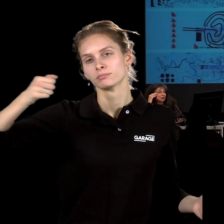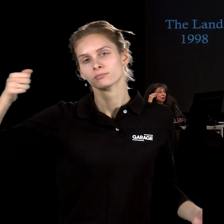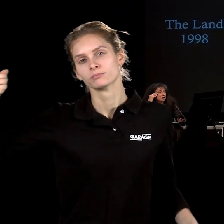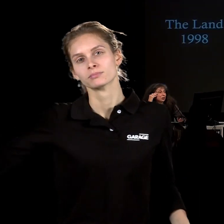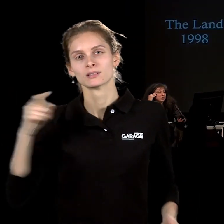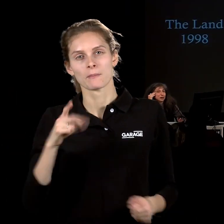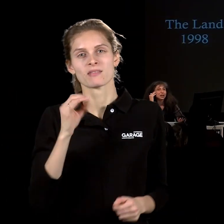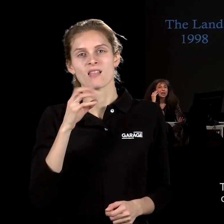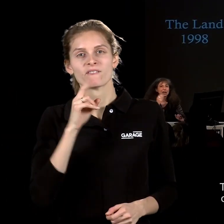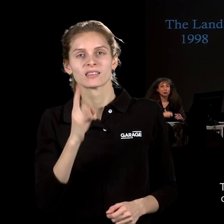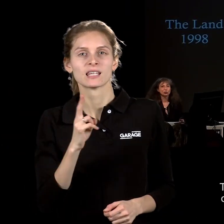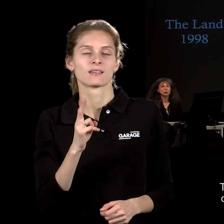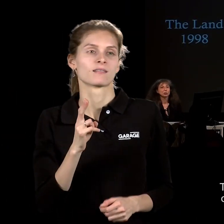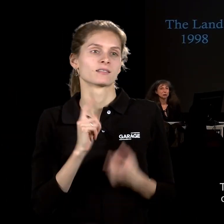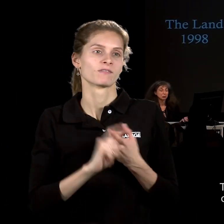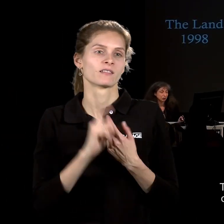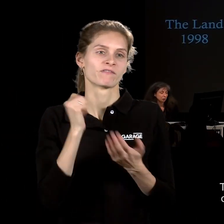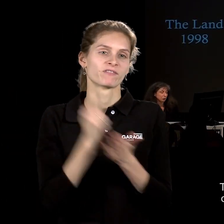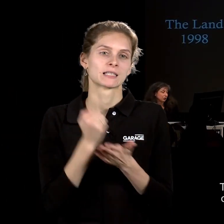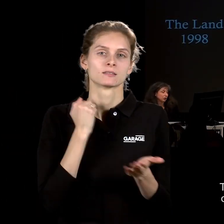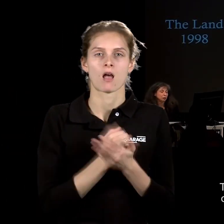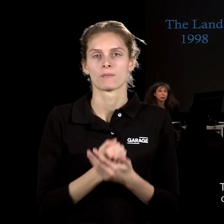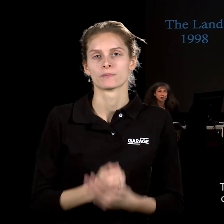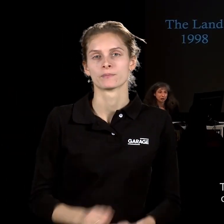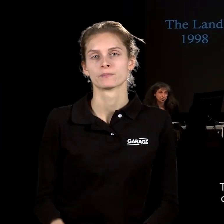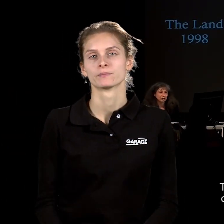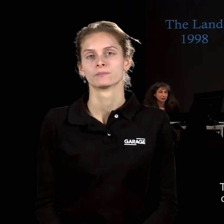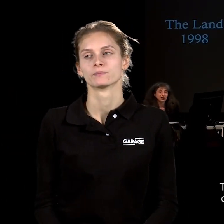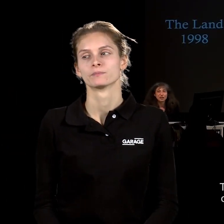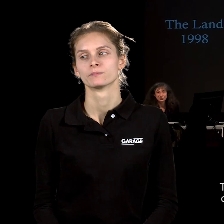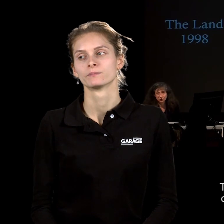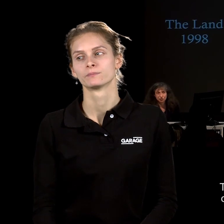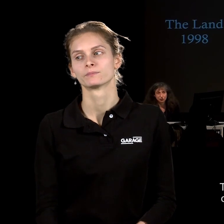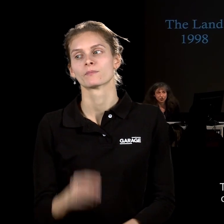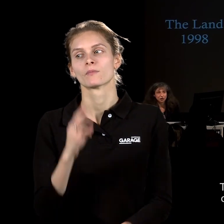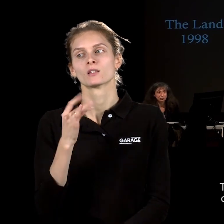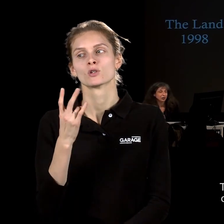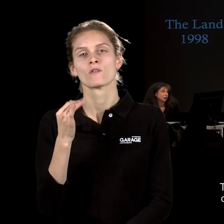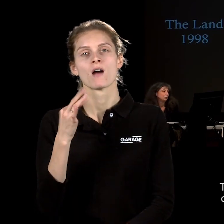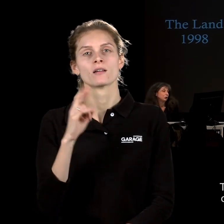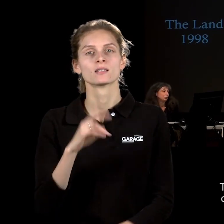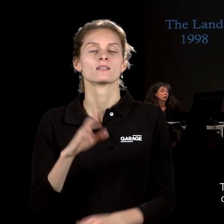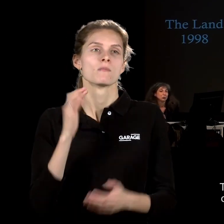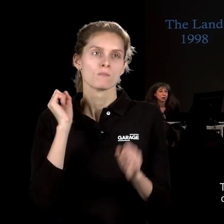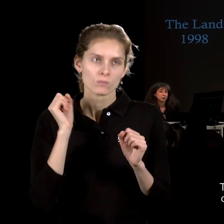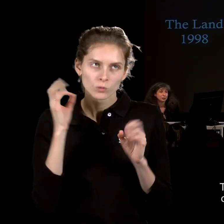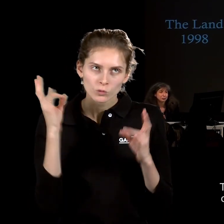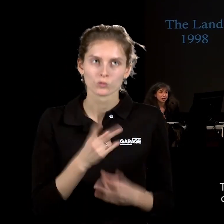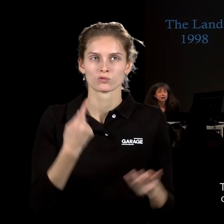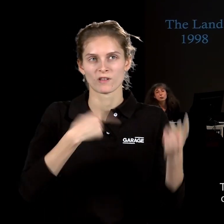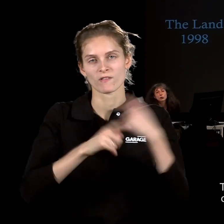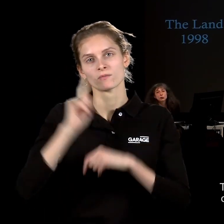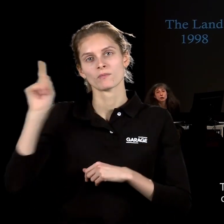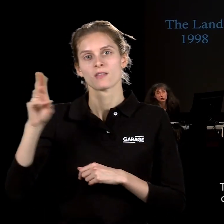с дневником и свис. Но ему затеревание есть, зачем возвращаться в Таиланд, потому что он там